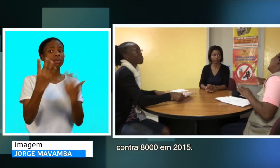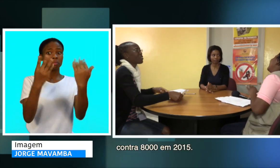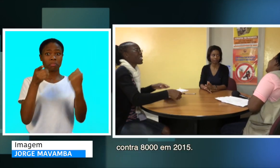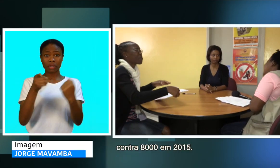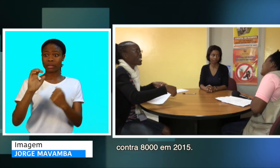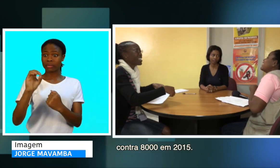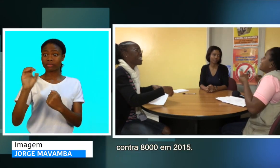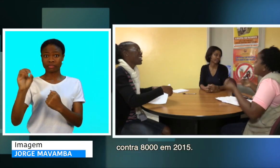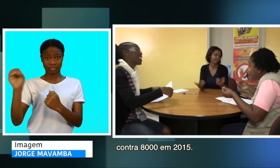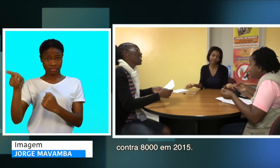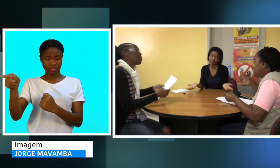mil em 2015.